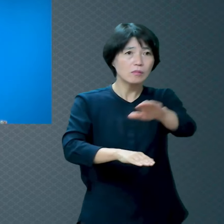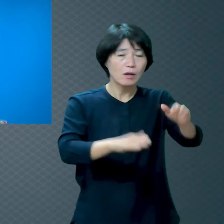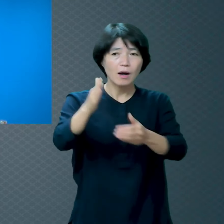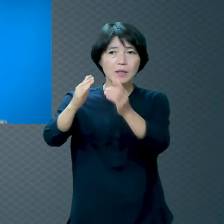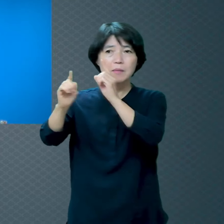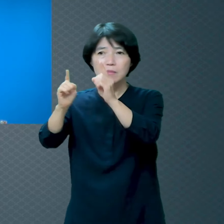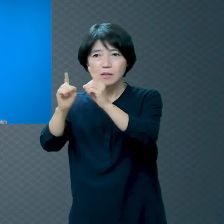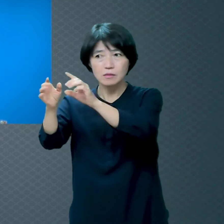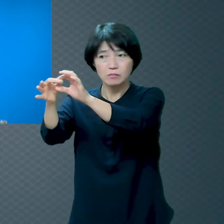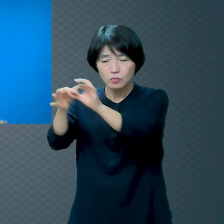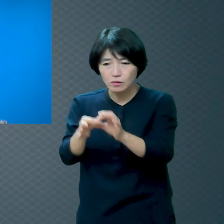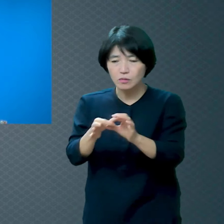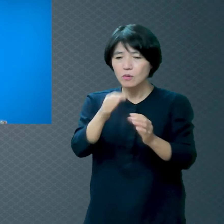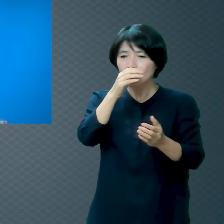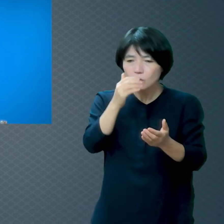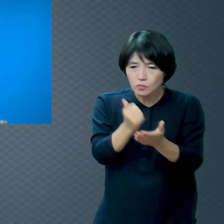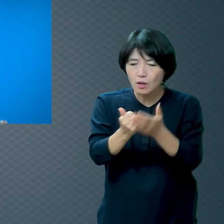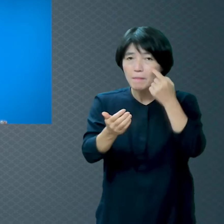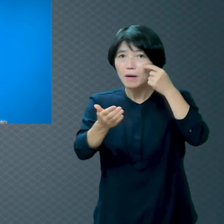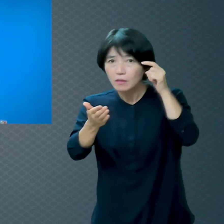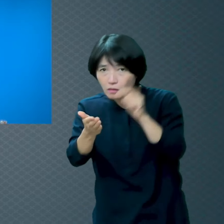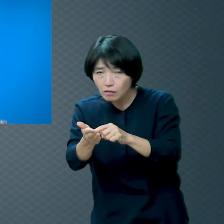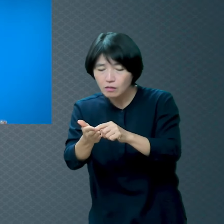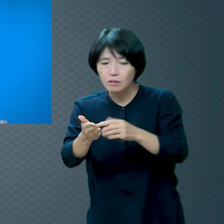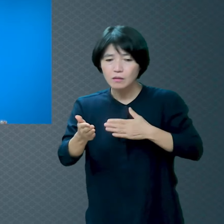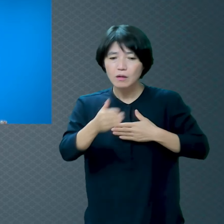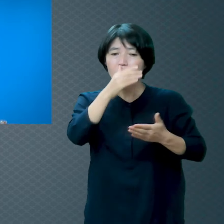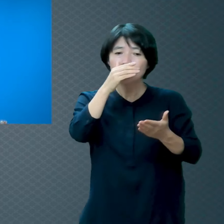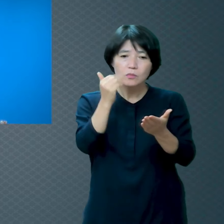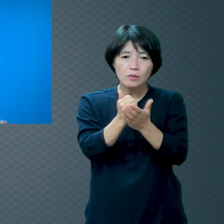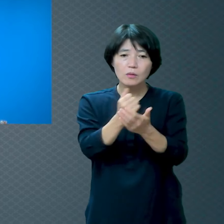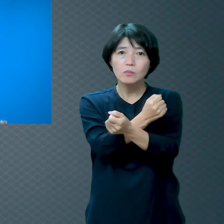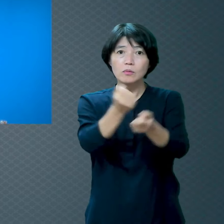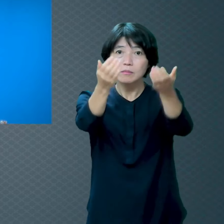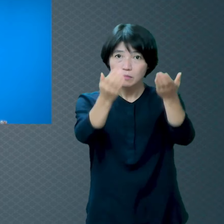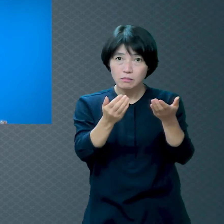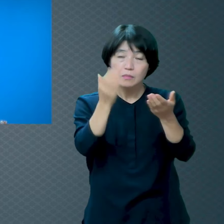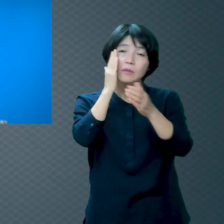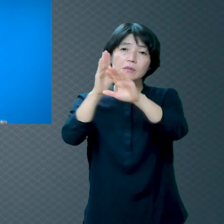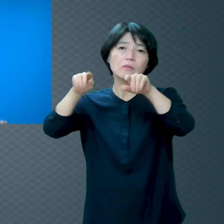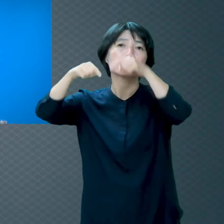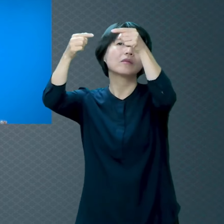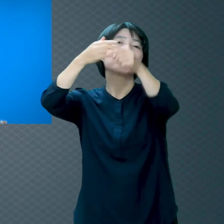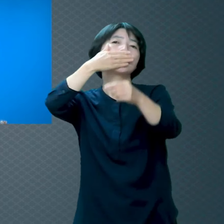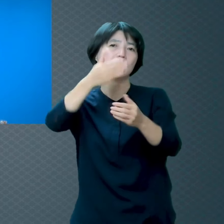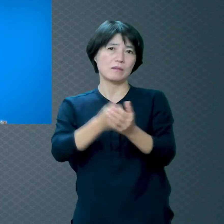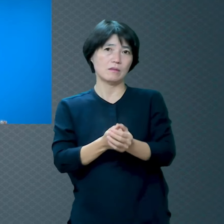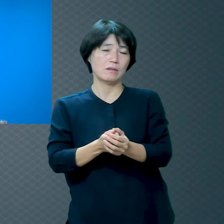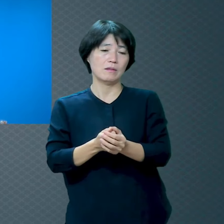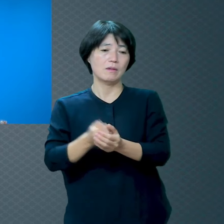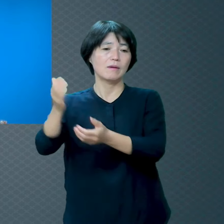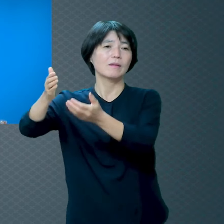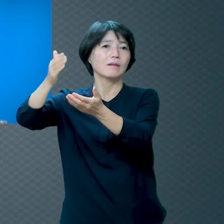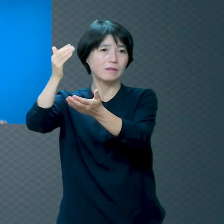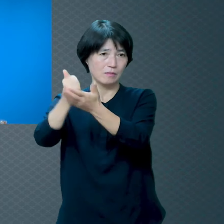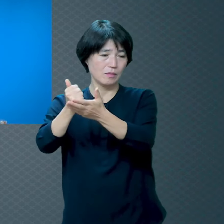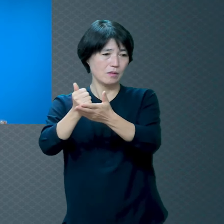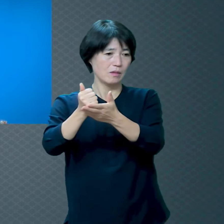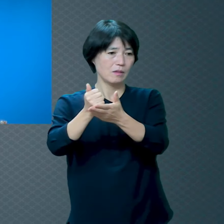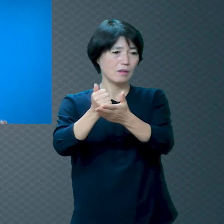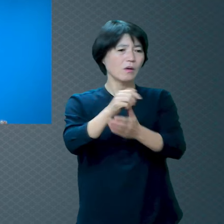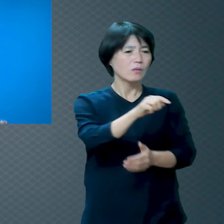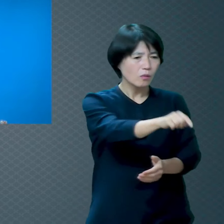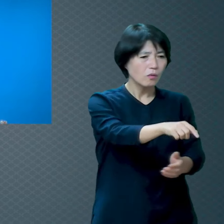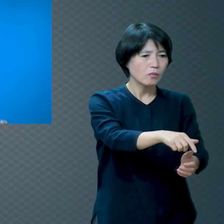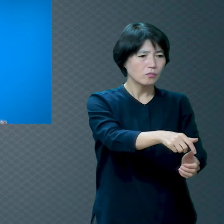내 죄를 용서받아야 천국 가는 거잖아요 그러니까 하나님께서 내가 너를